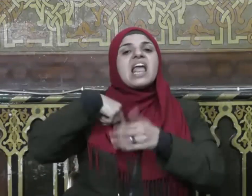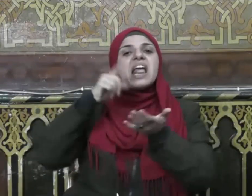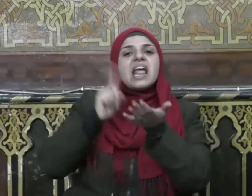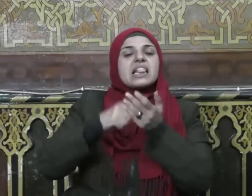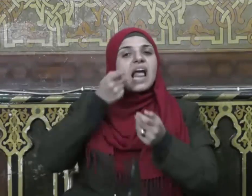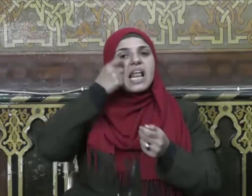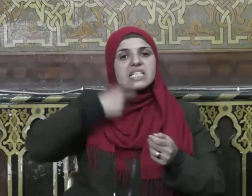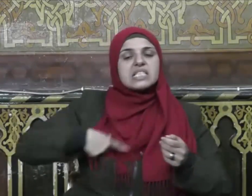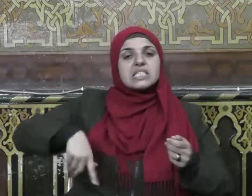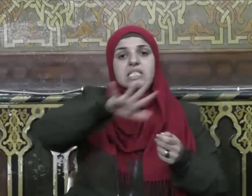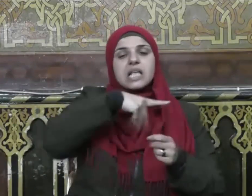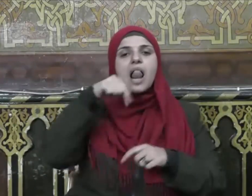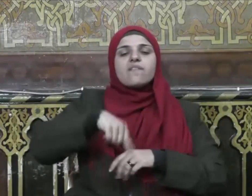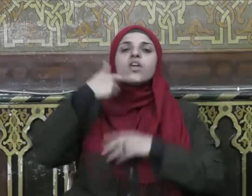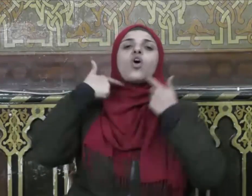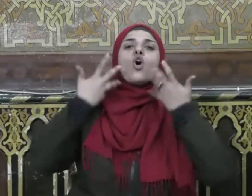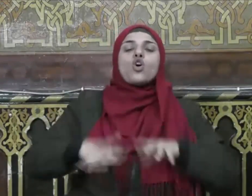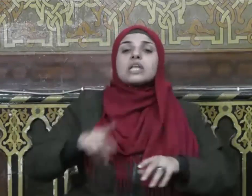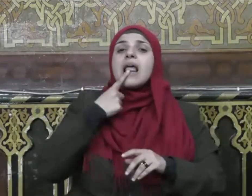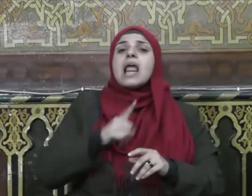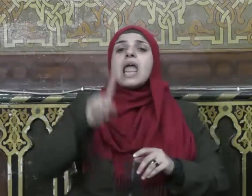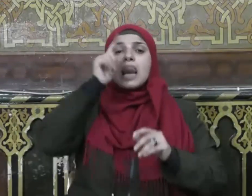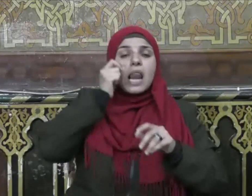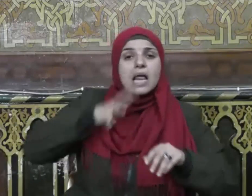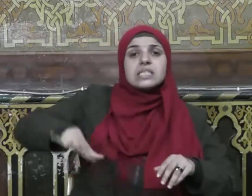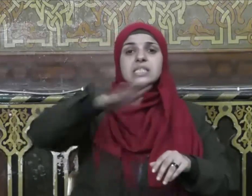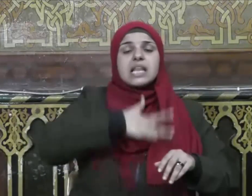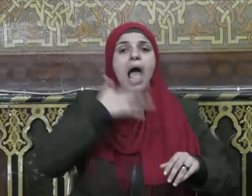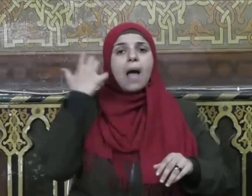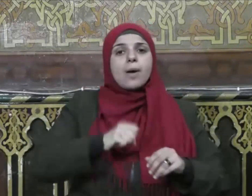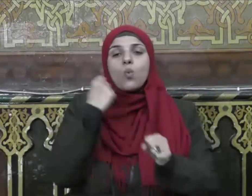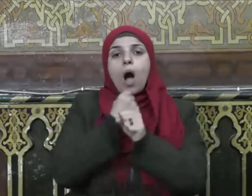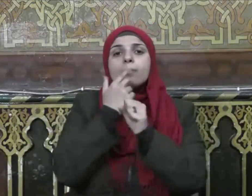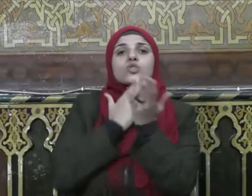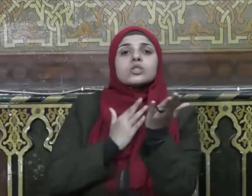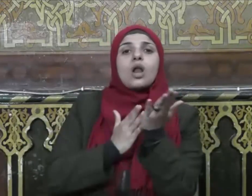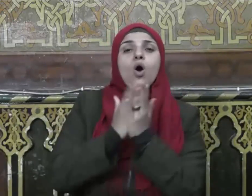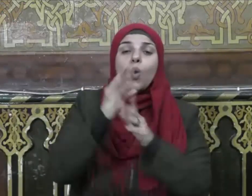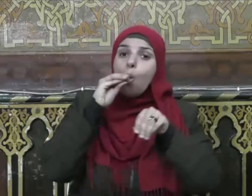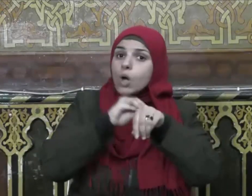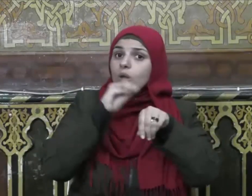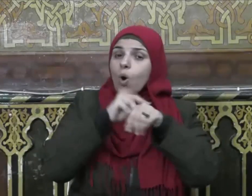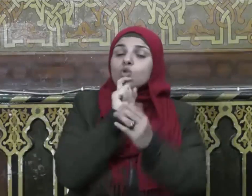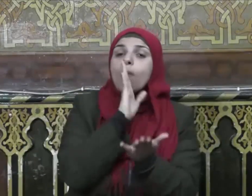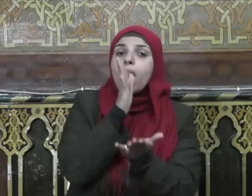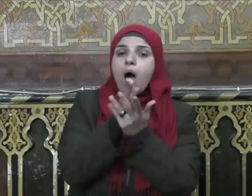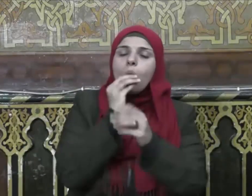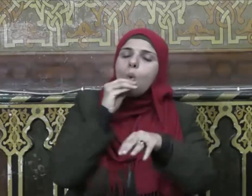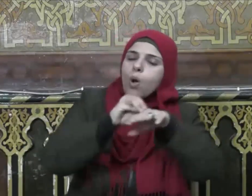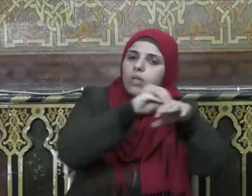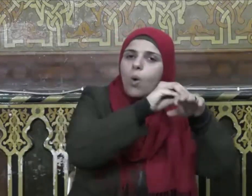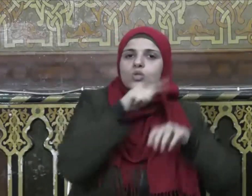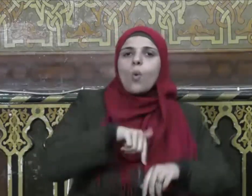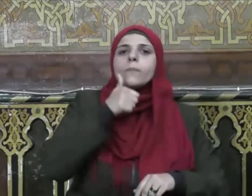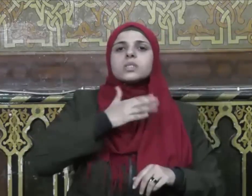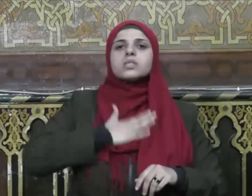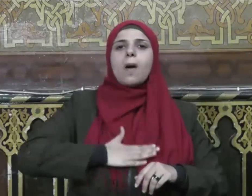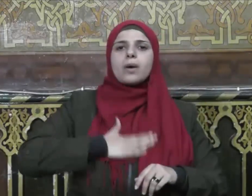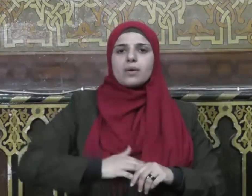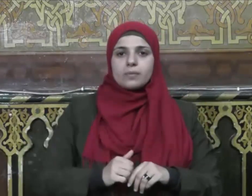إلا الذين آمنوا وعملوا الصالحات وتواصوا بالحق وتواصوا بالصبر وعن